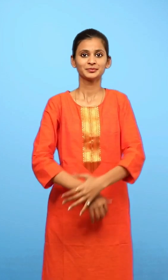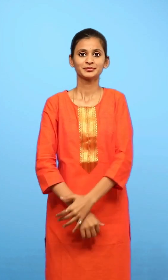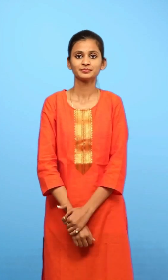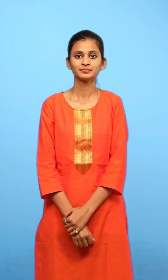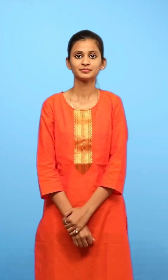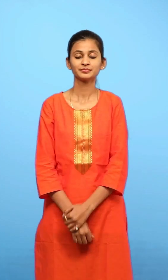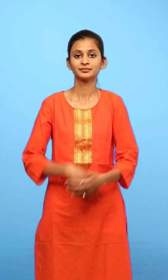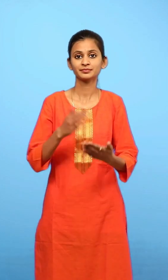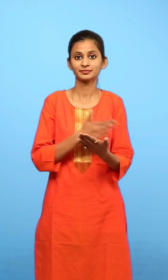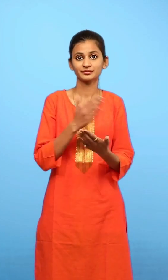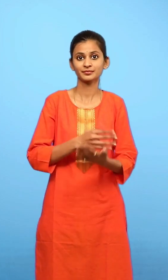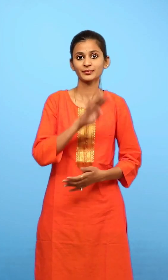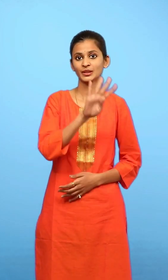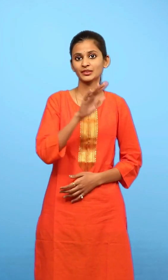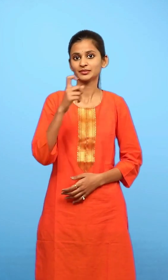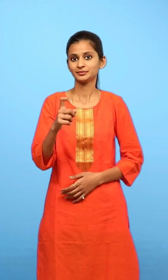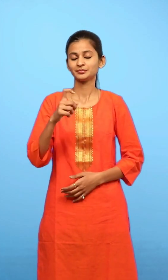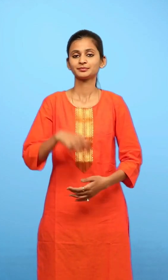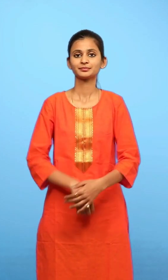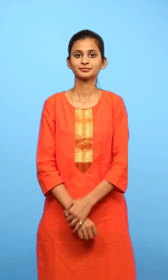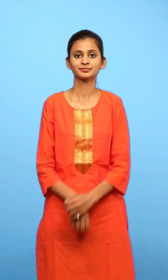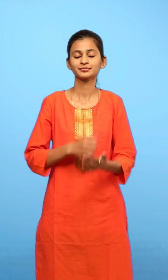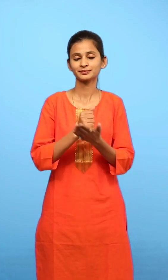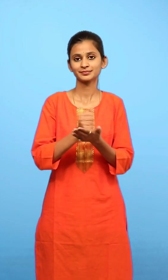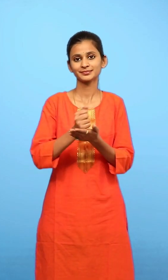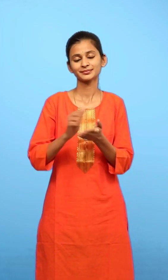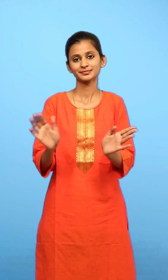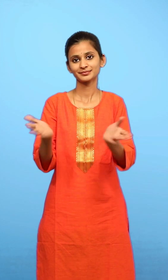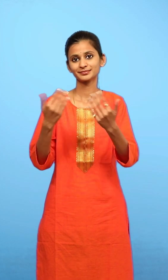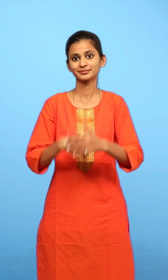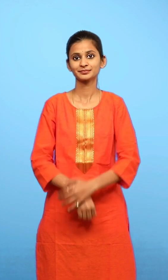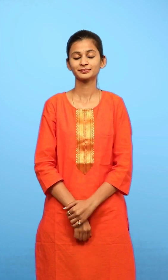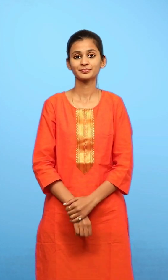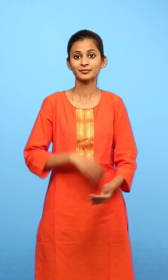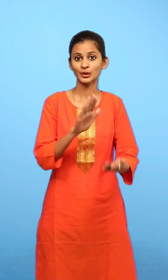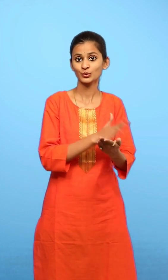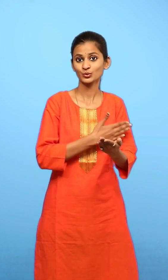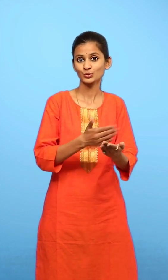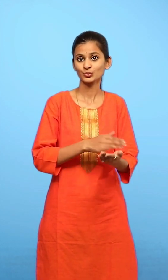प्रिष्ट 47 अभ्यास कविता से